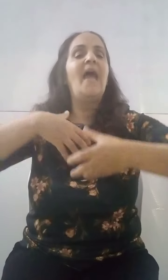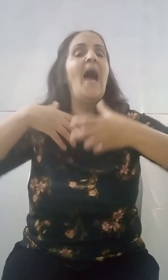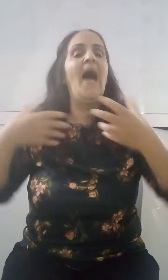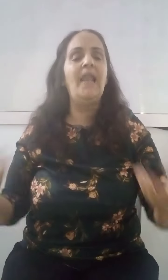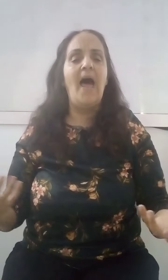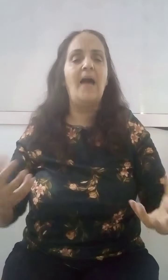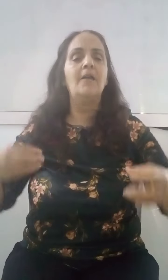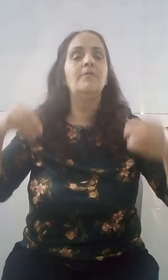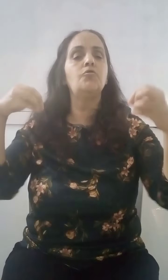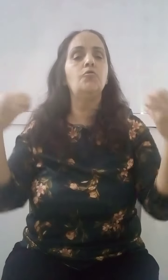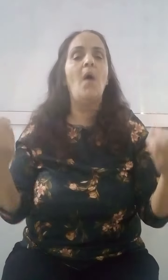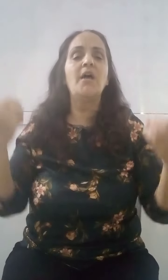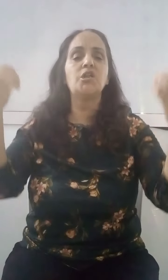عطاعت